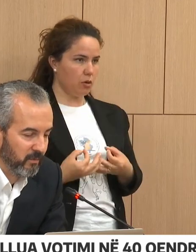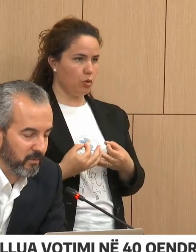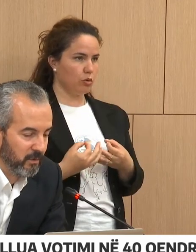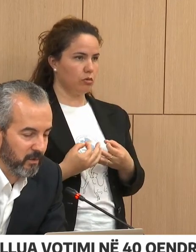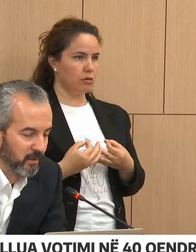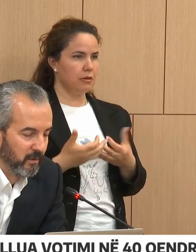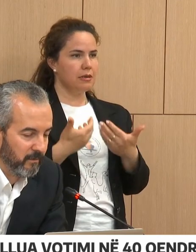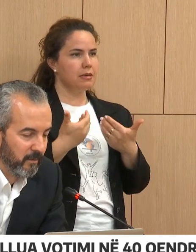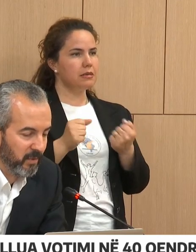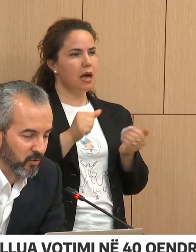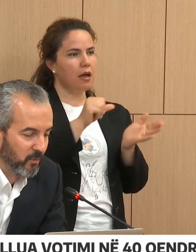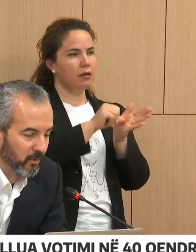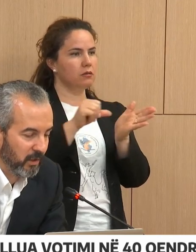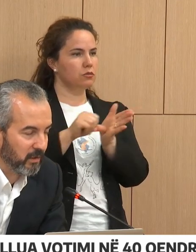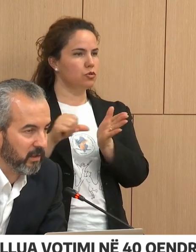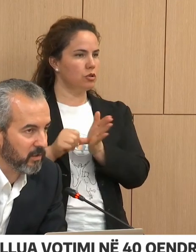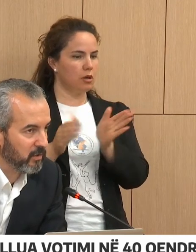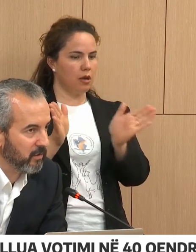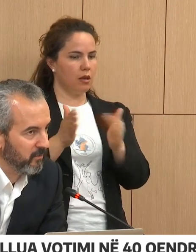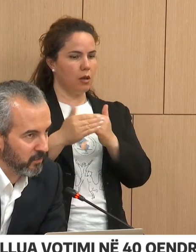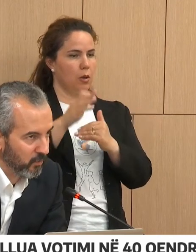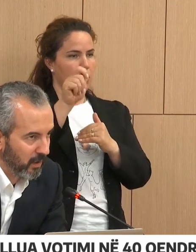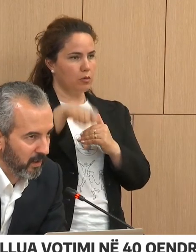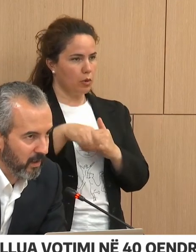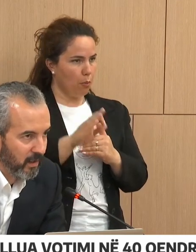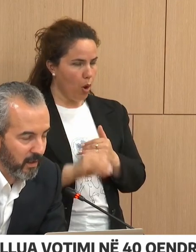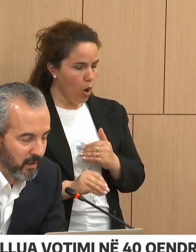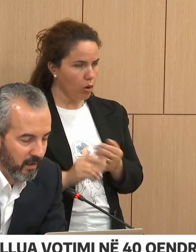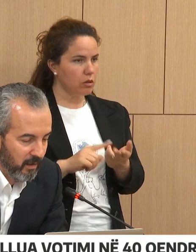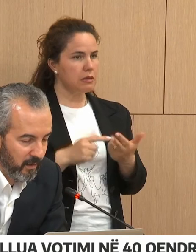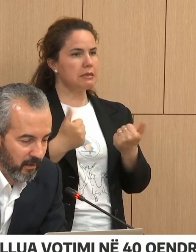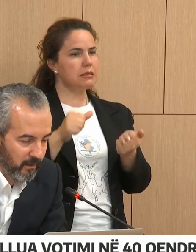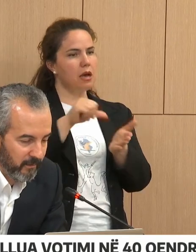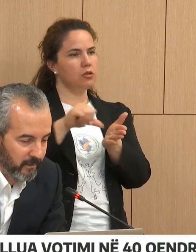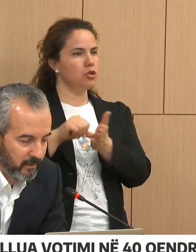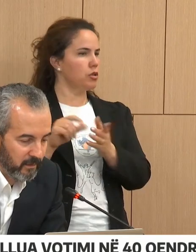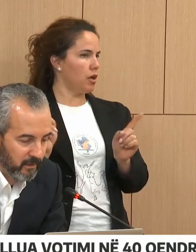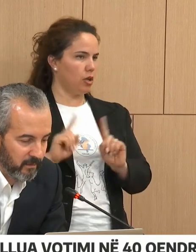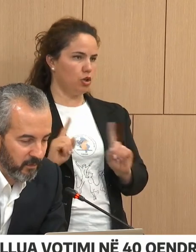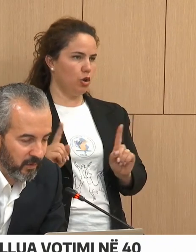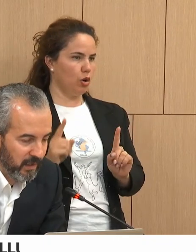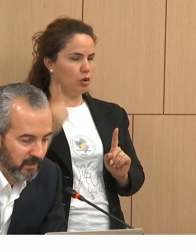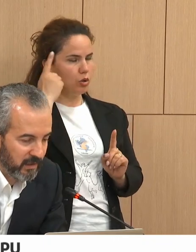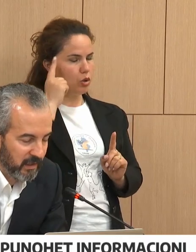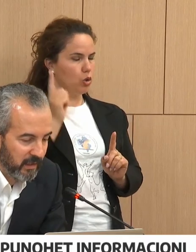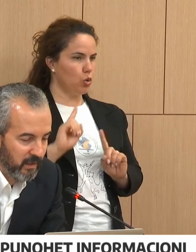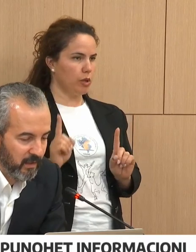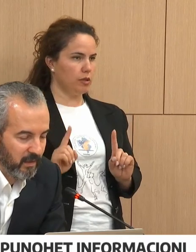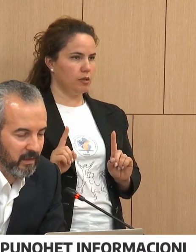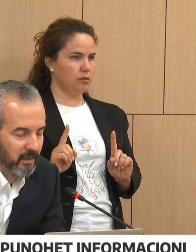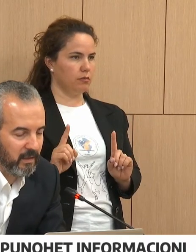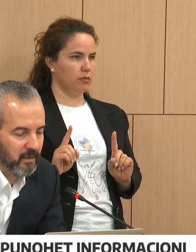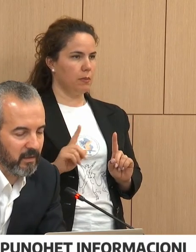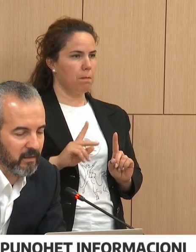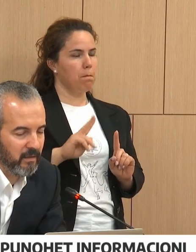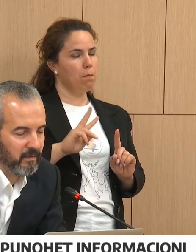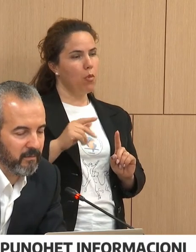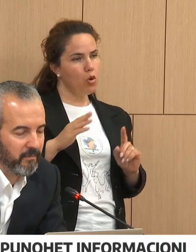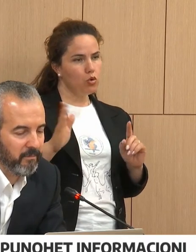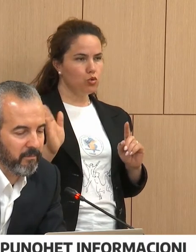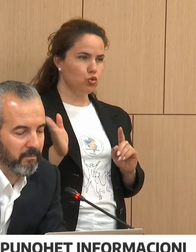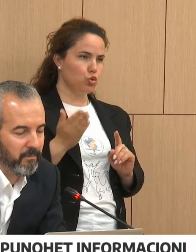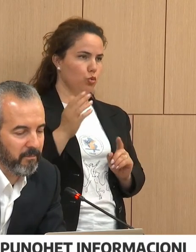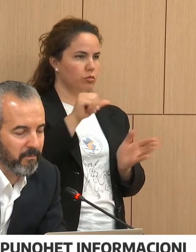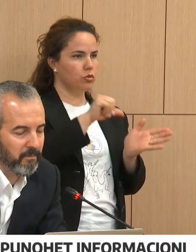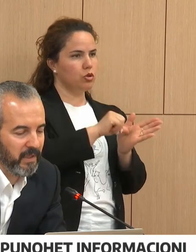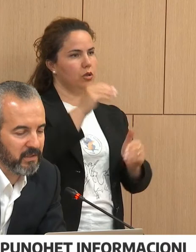presubozojmë që prezumon që atje është votuar në mërë klasike janë